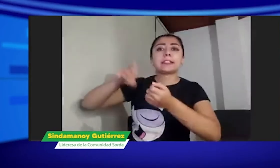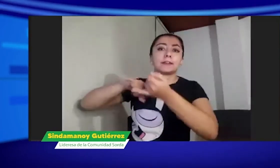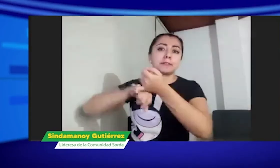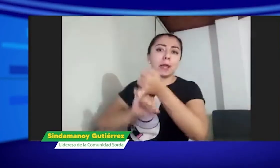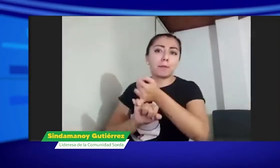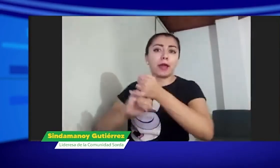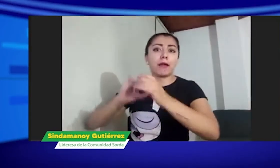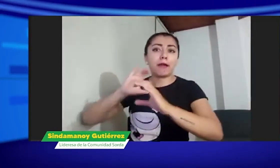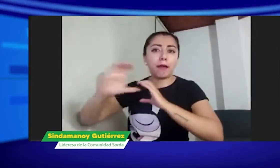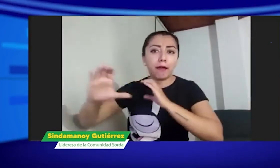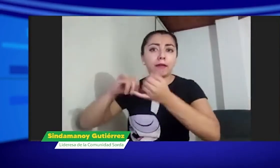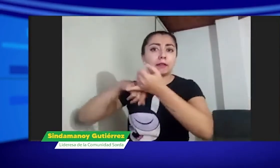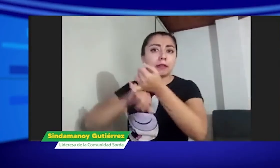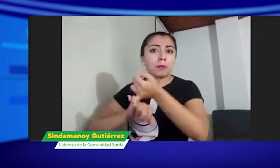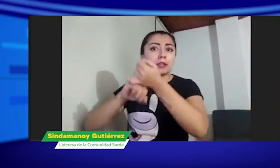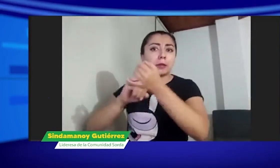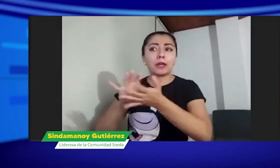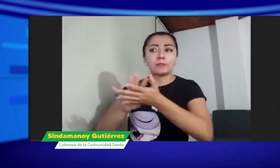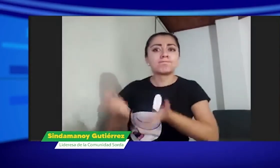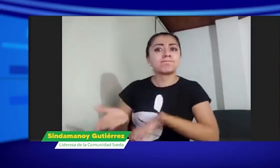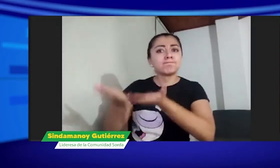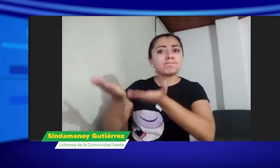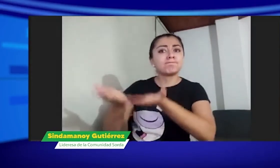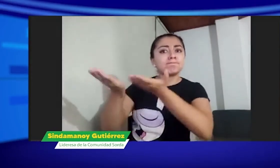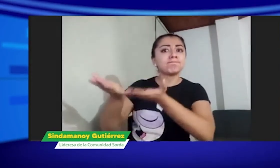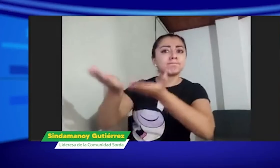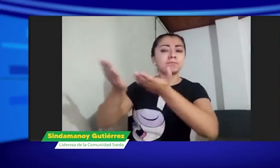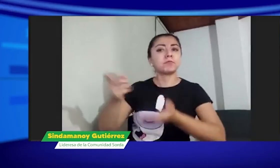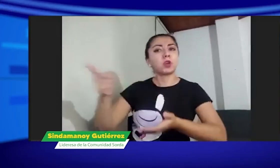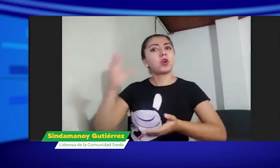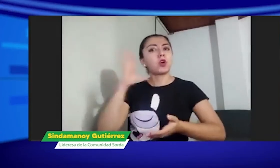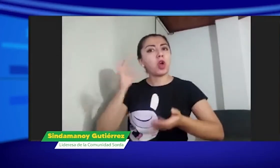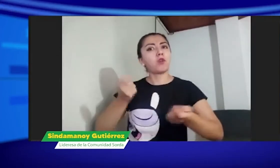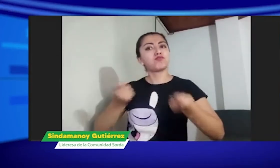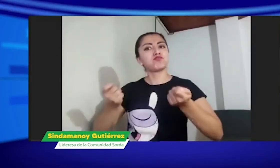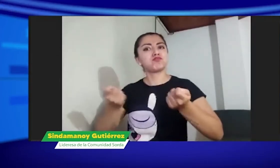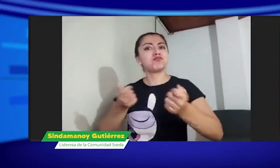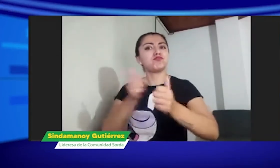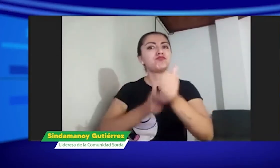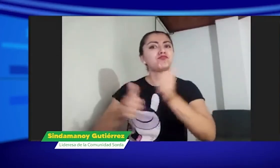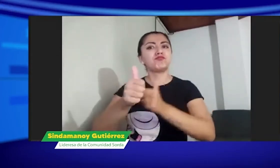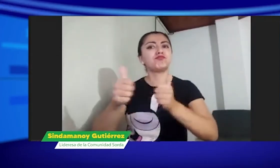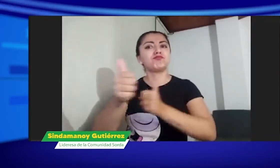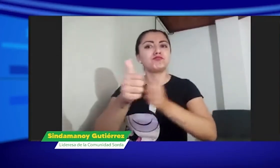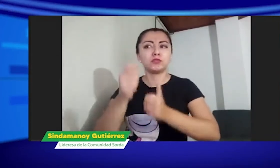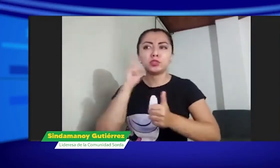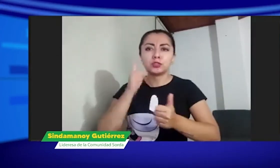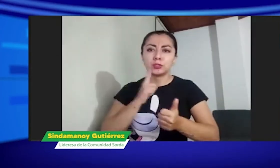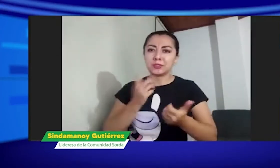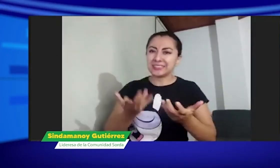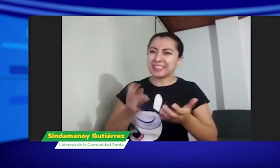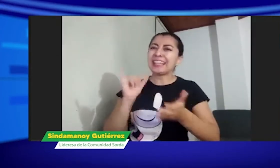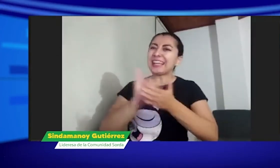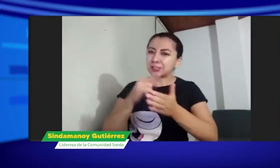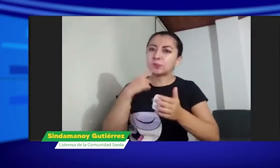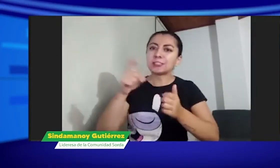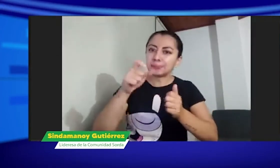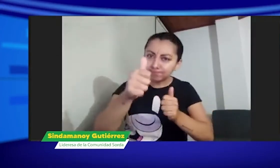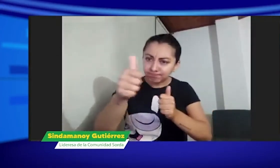obviamente apropiándose dependiendo de estos personas oyentes